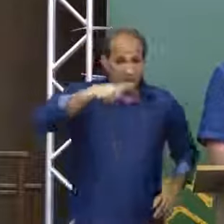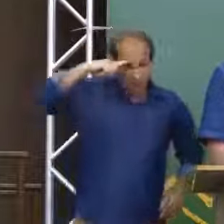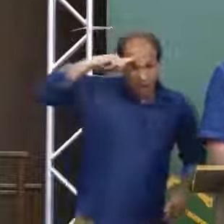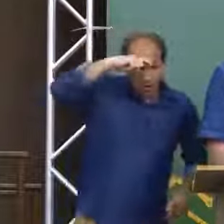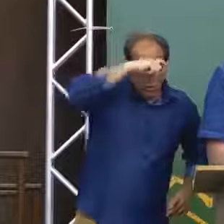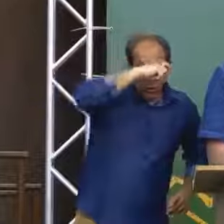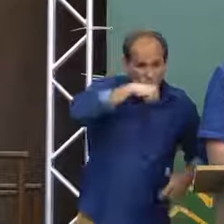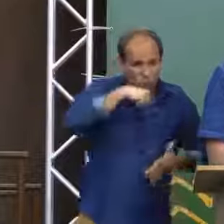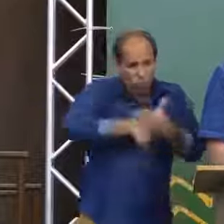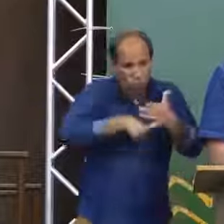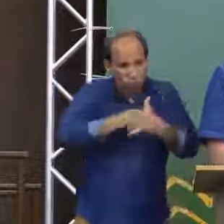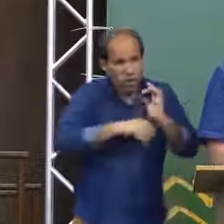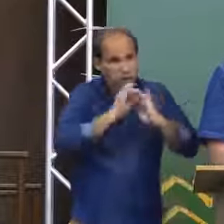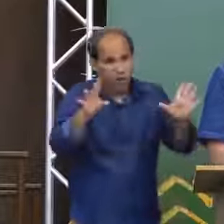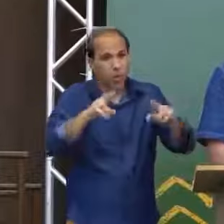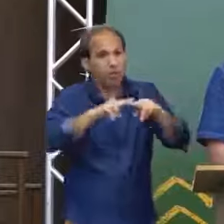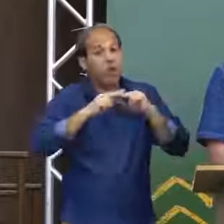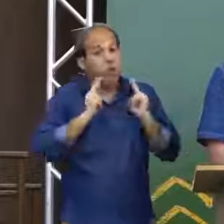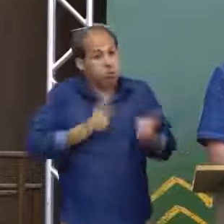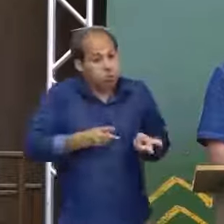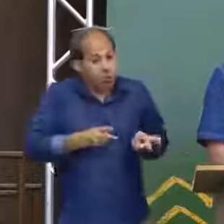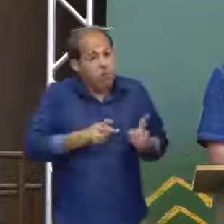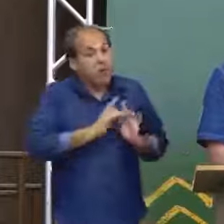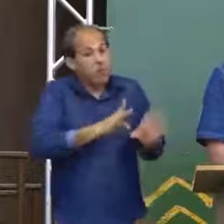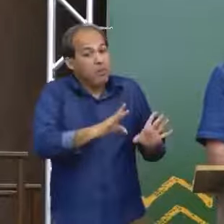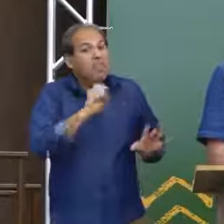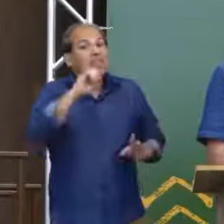lutar por ela. Enquanto temos, imagine depois que a perdemos.